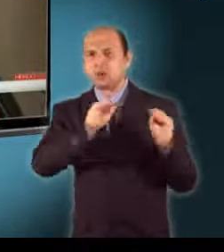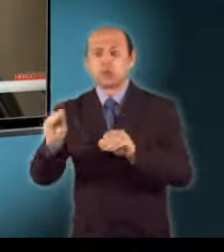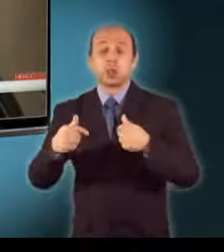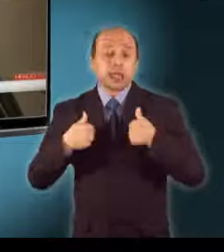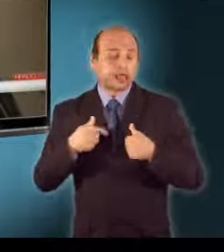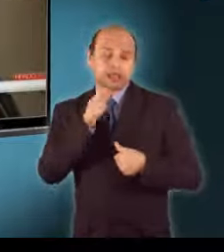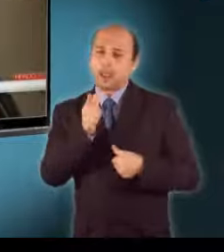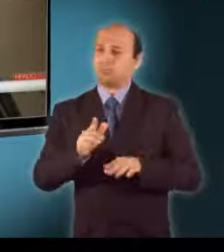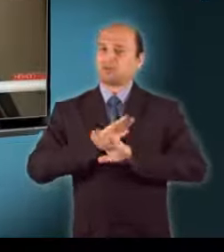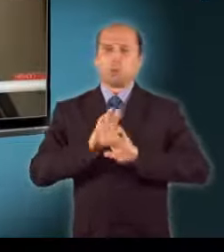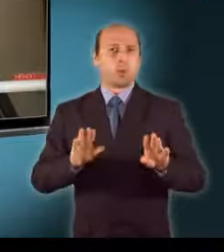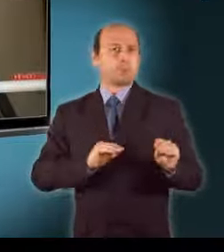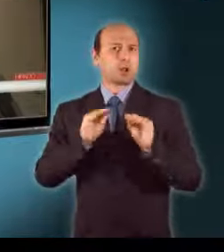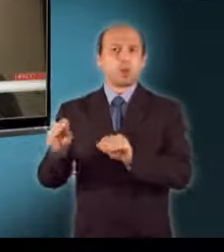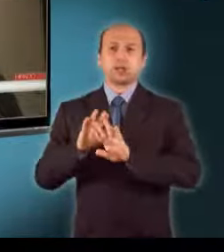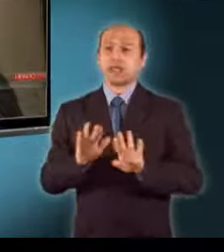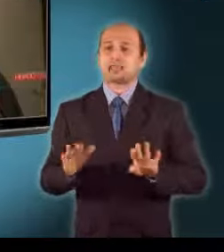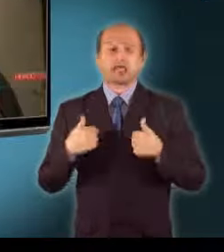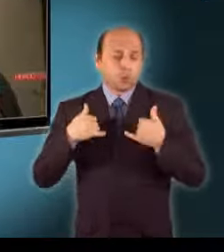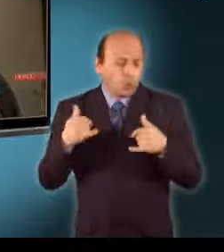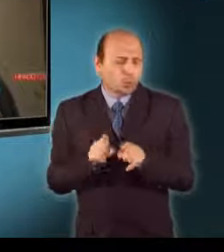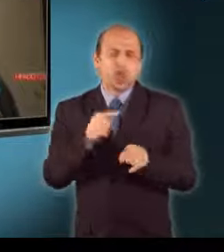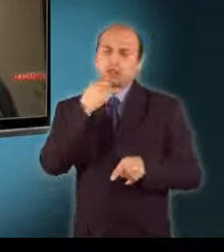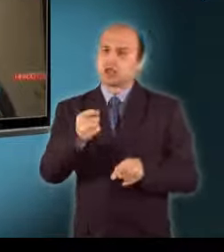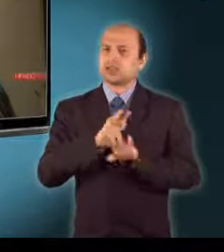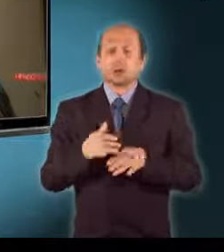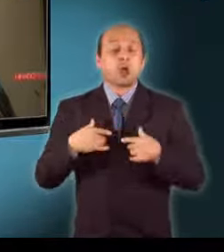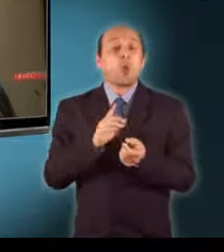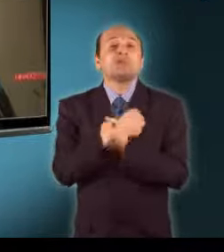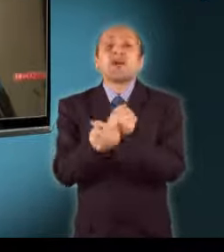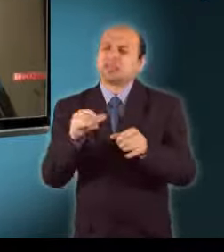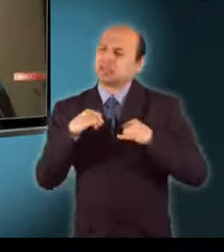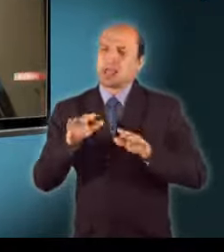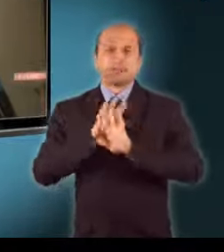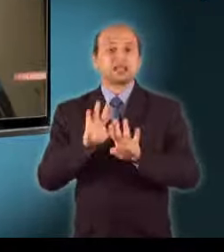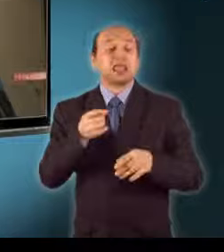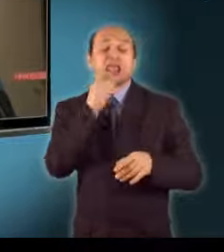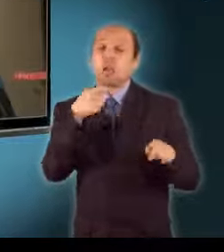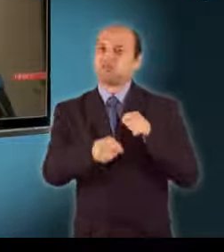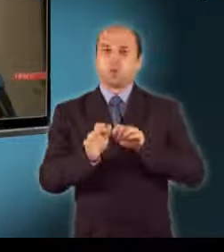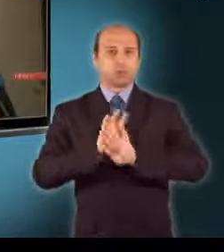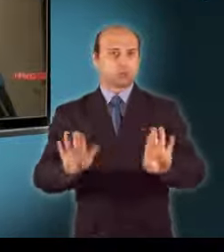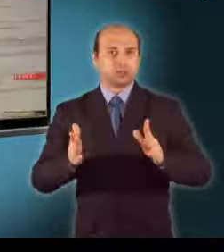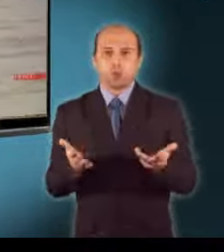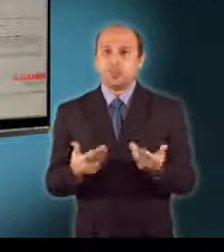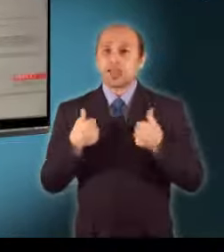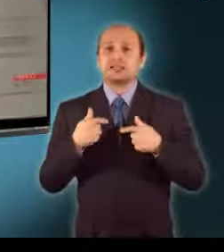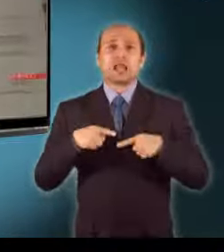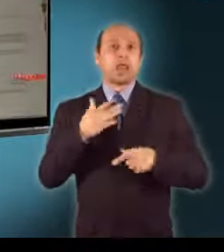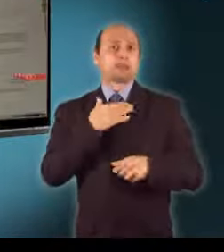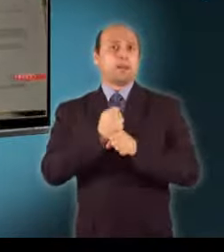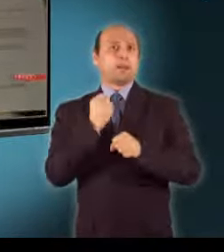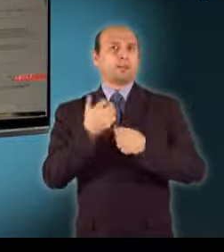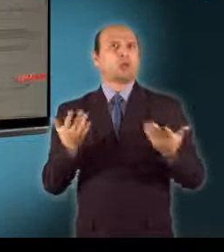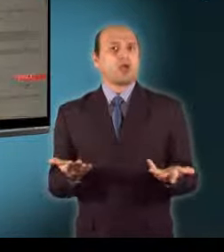én. Én most is azt mondom, amit eddig nem bánom, hogy hova visznek, inkább földgyújtom. Ez egy életem munkája. Bár